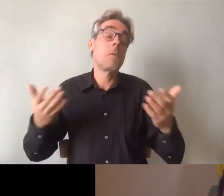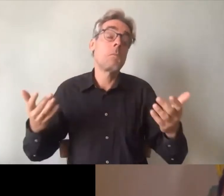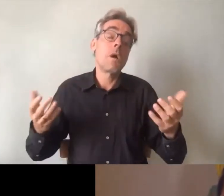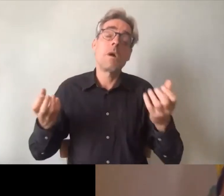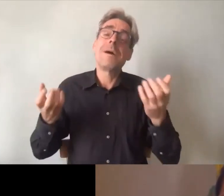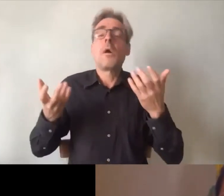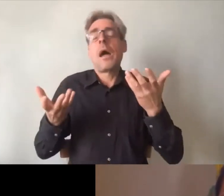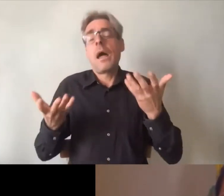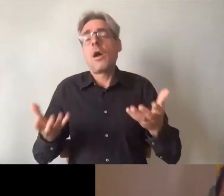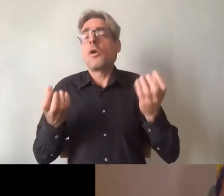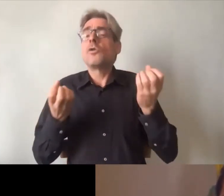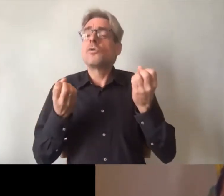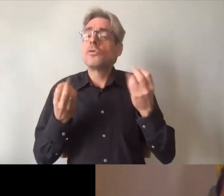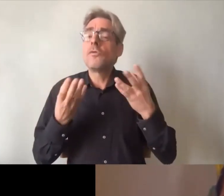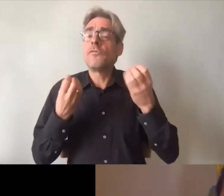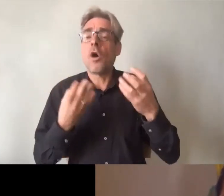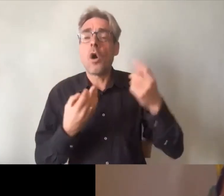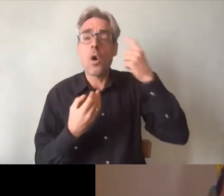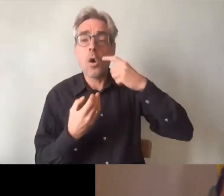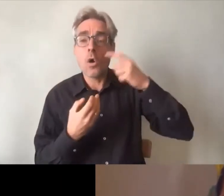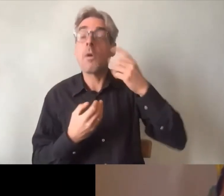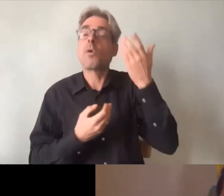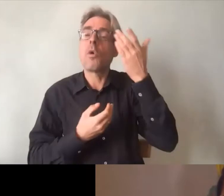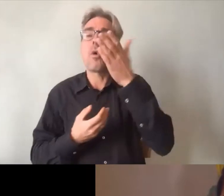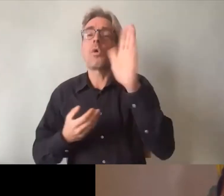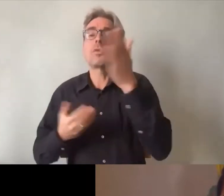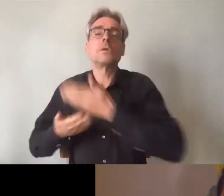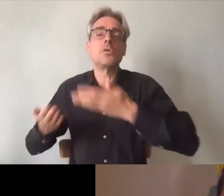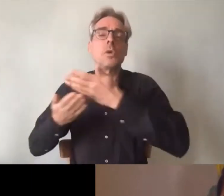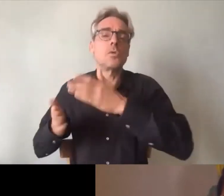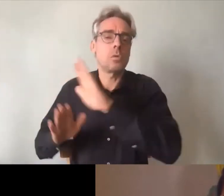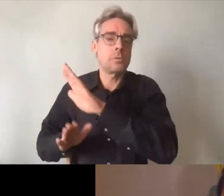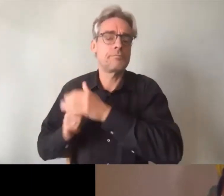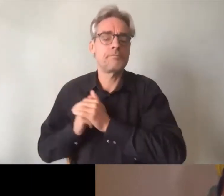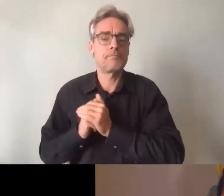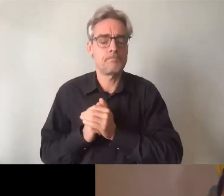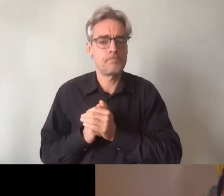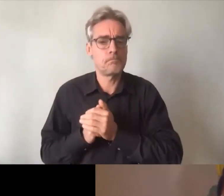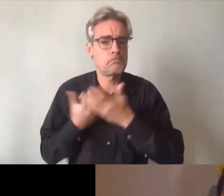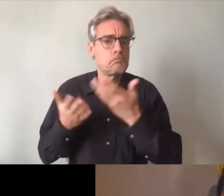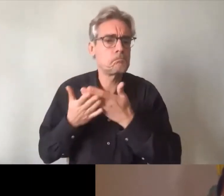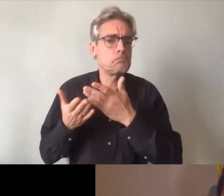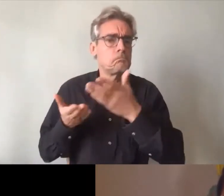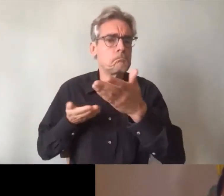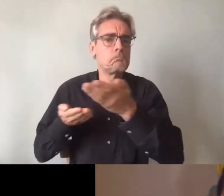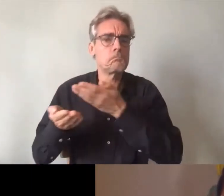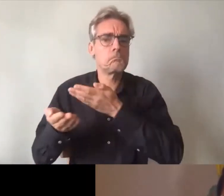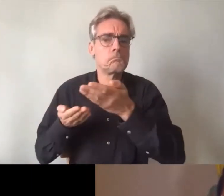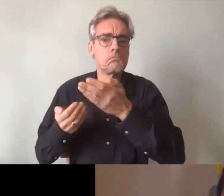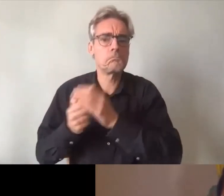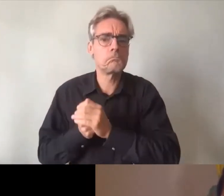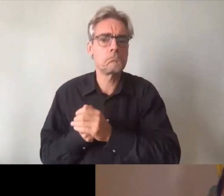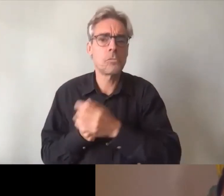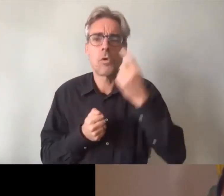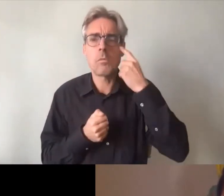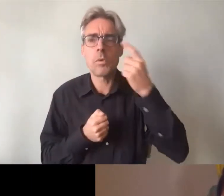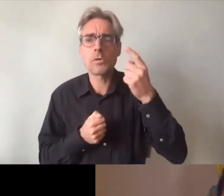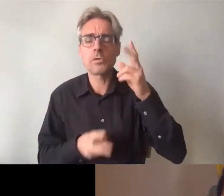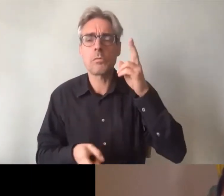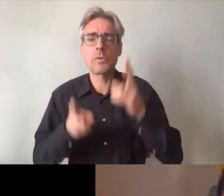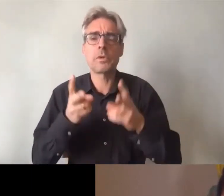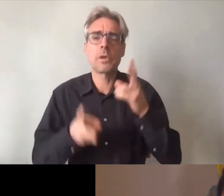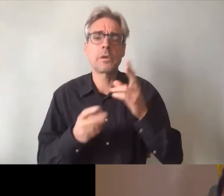parfois on le voit sur certaines recherches, dans une dynamique où on aurait en fait